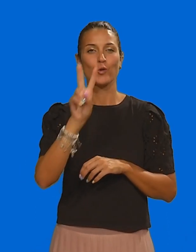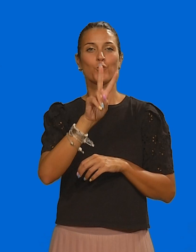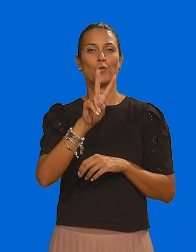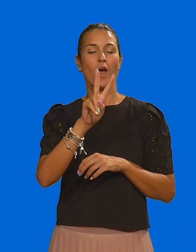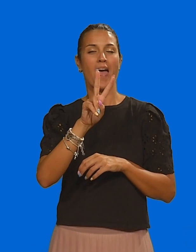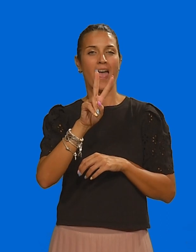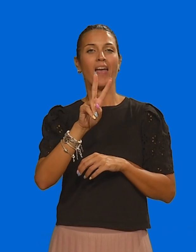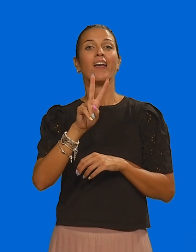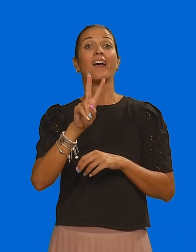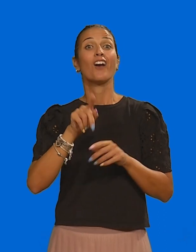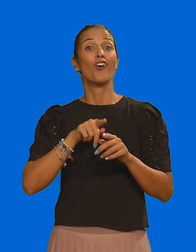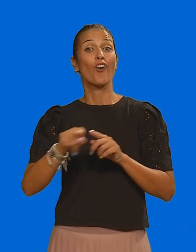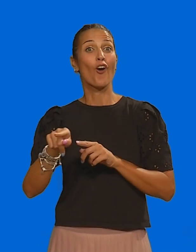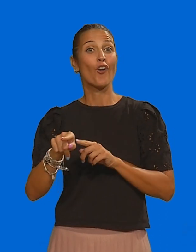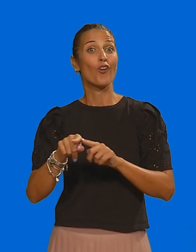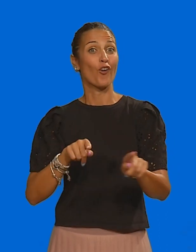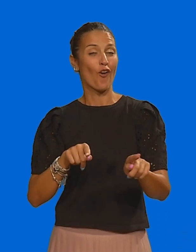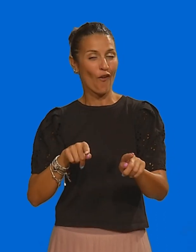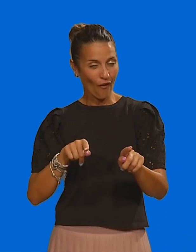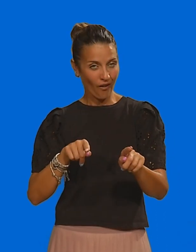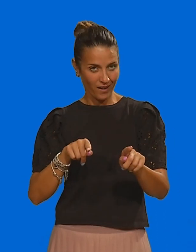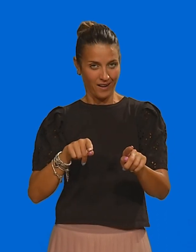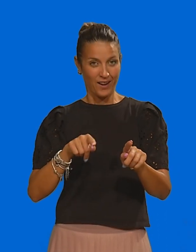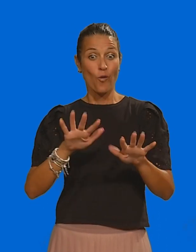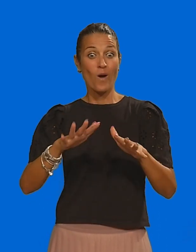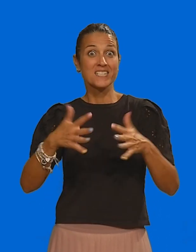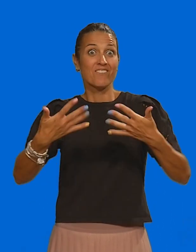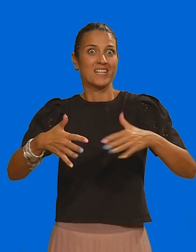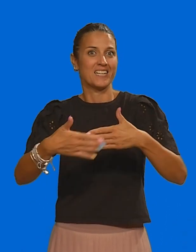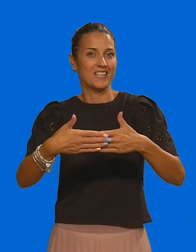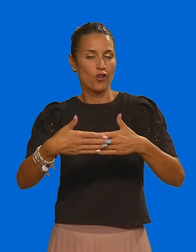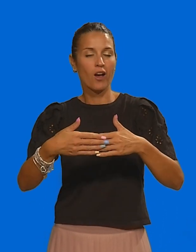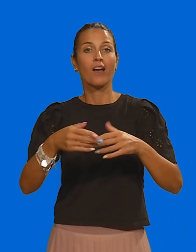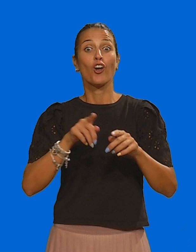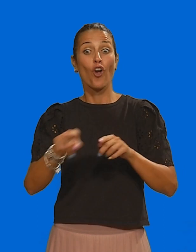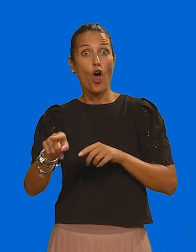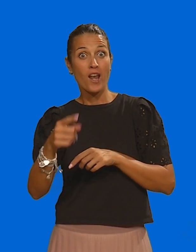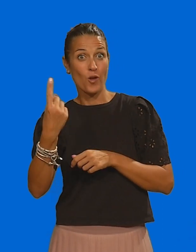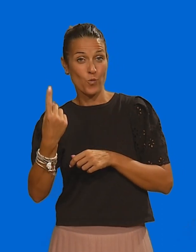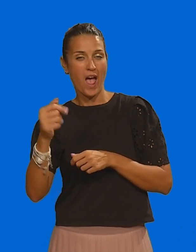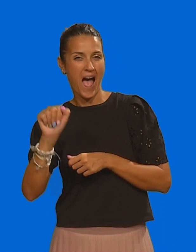La partita si è conclusa dunque 2-1 con reti di Anquist e di Francesco. Grazie